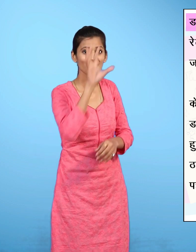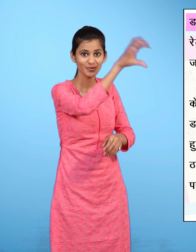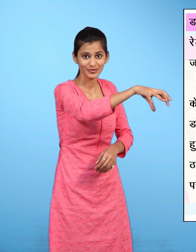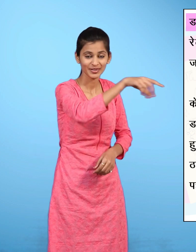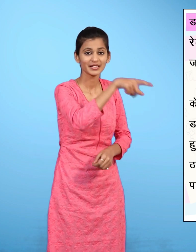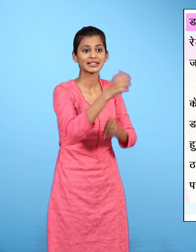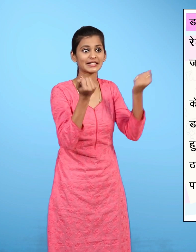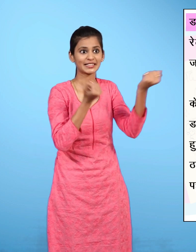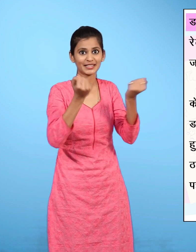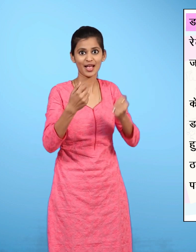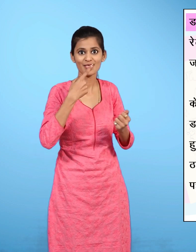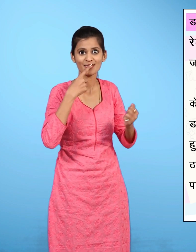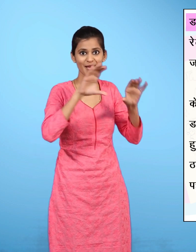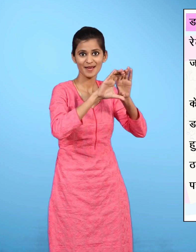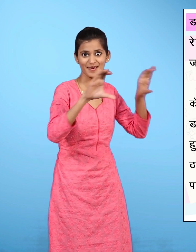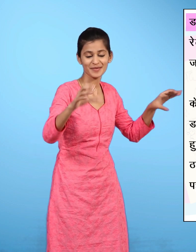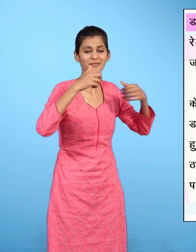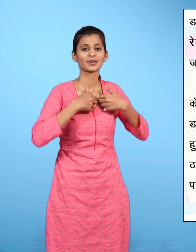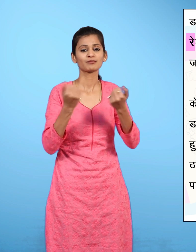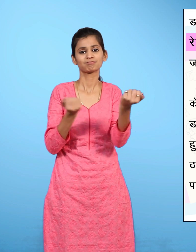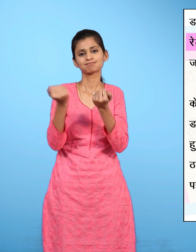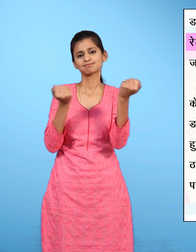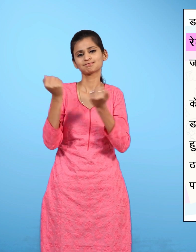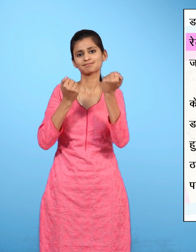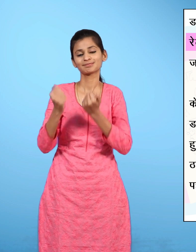लाल गाड़ी से पहुची मैं रेल वेस्टिशन